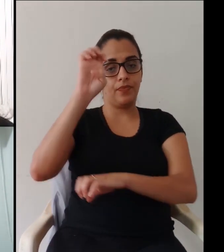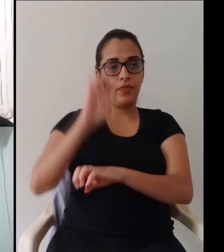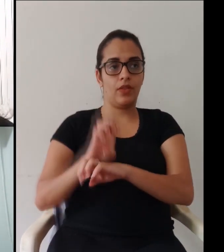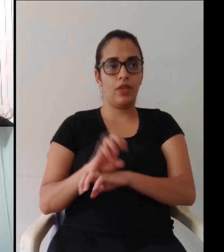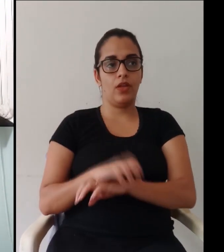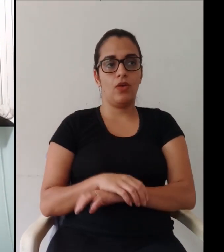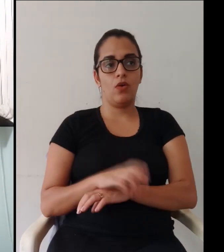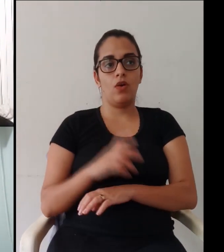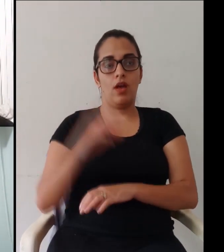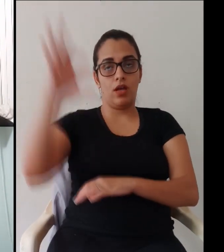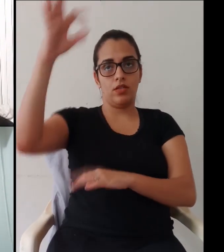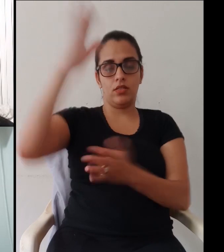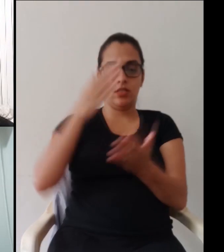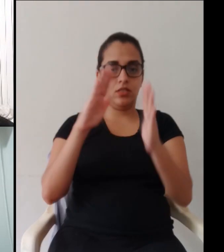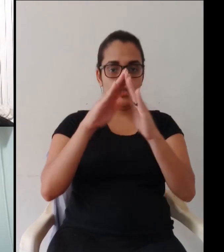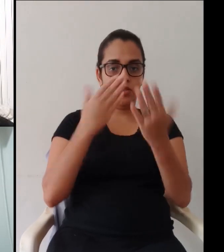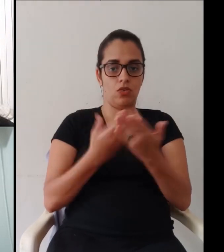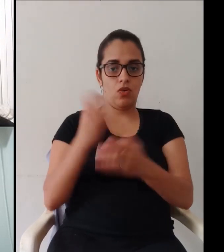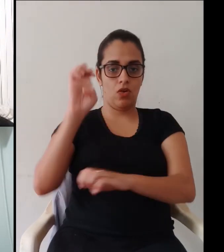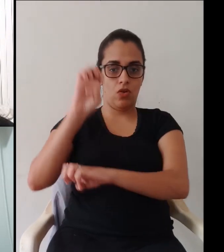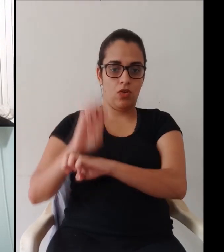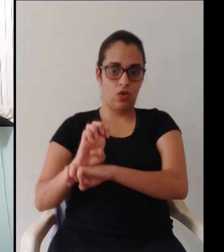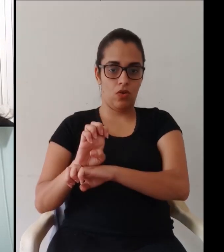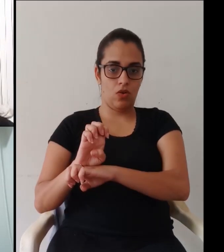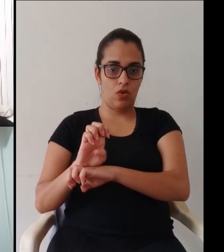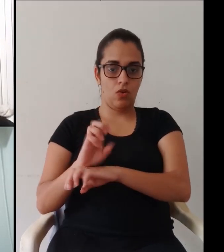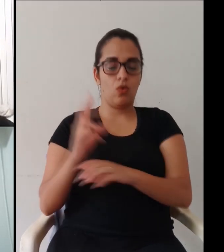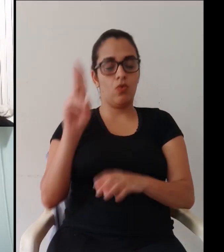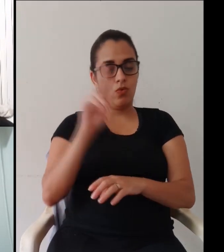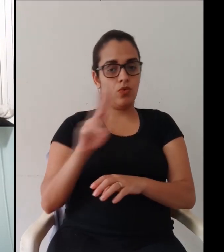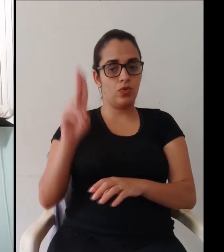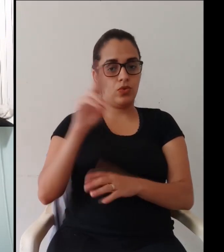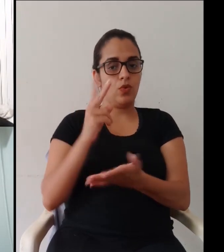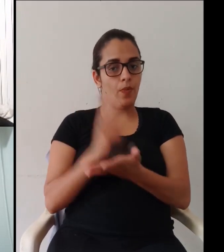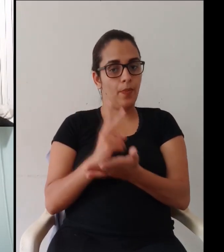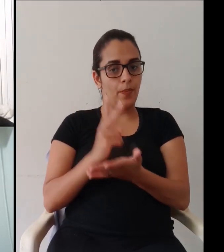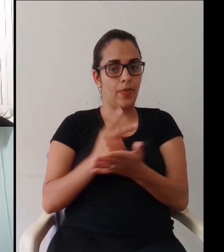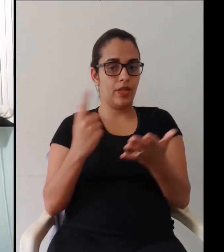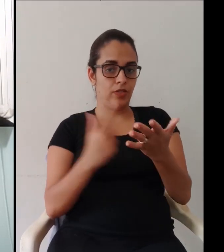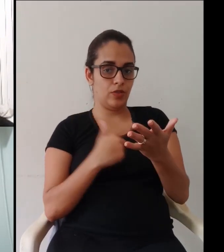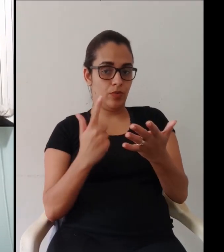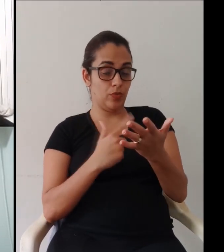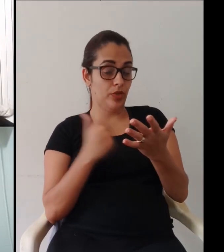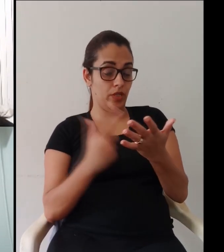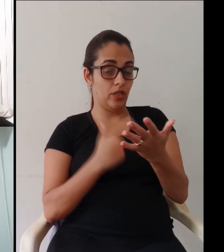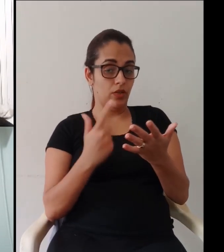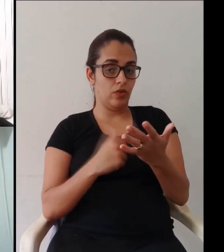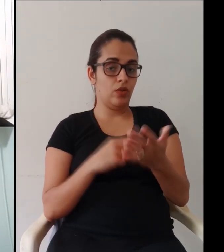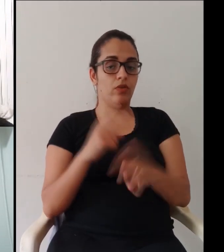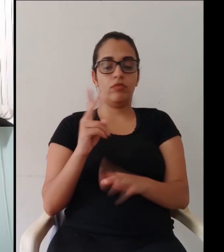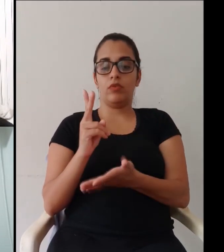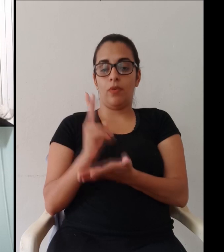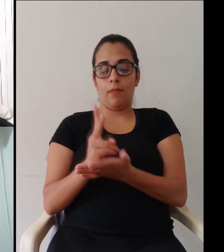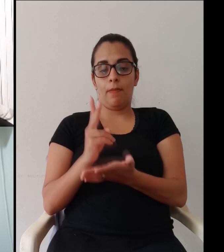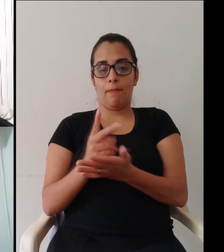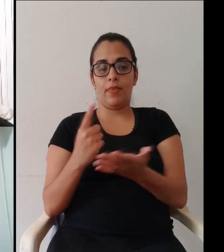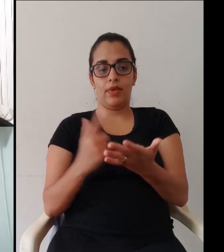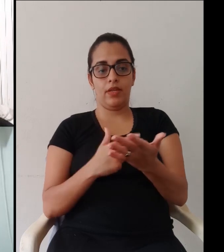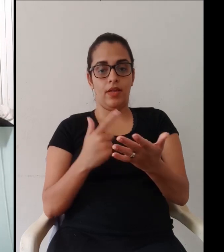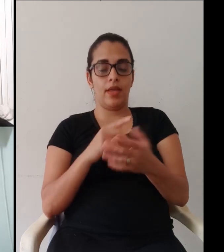estaduais a gente tem que lembrar que a gente tem uma grande diferença entre o instituto e o estado porque no estado eles adotam